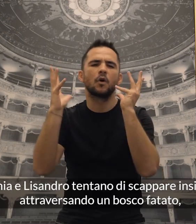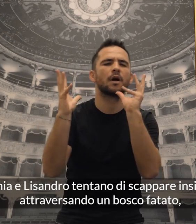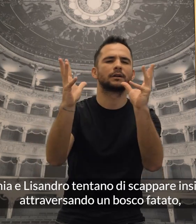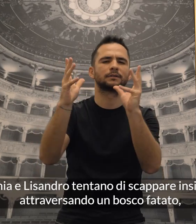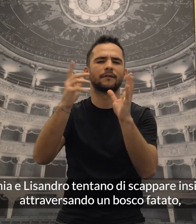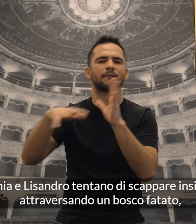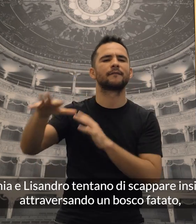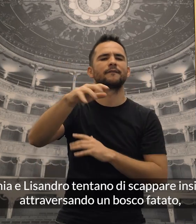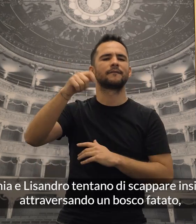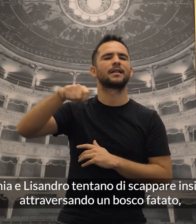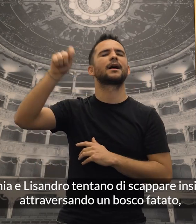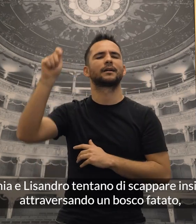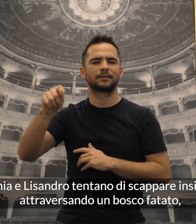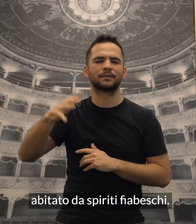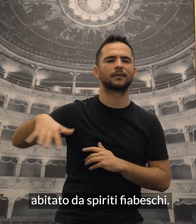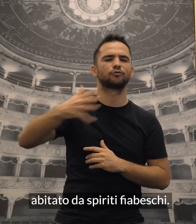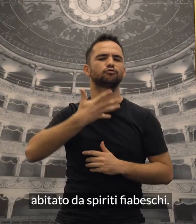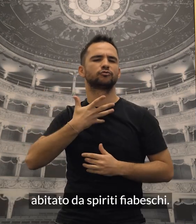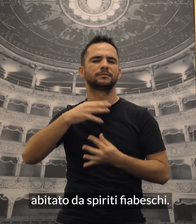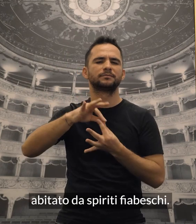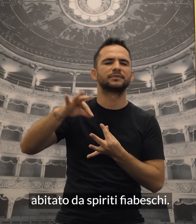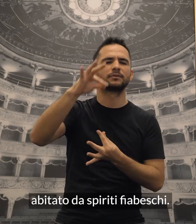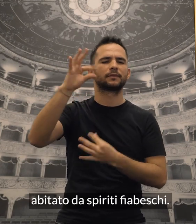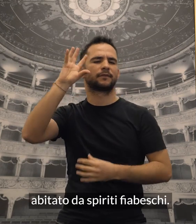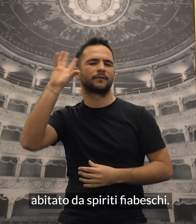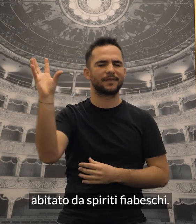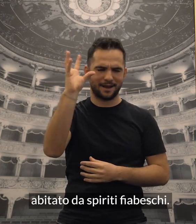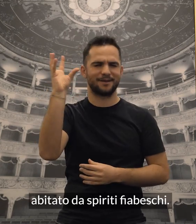attraversando un bosco fatato, abitato da spiriti fiabeschi.